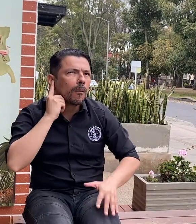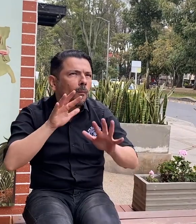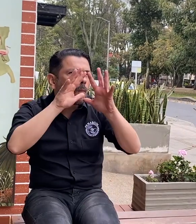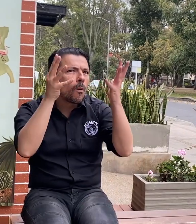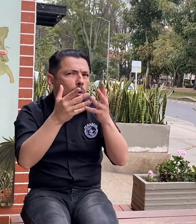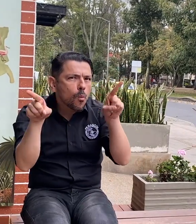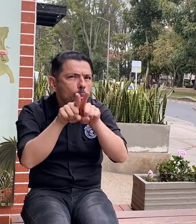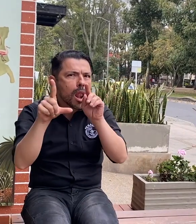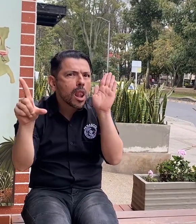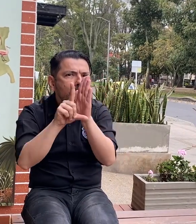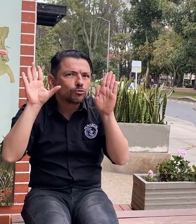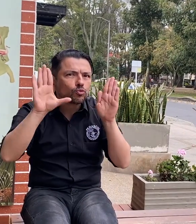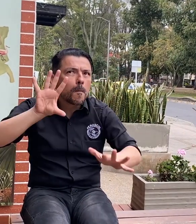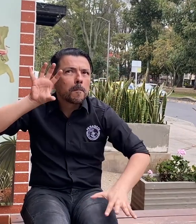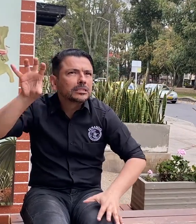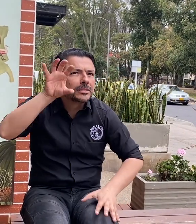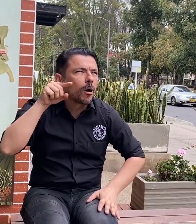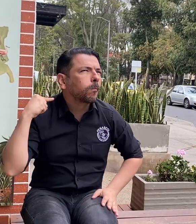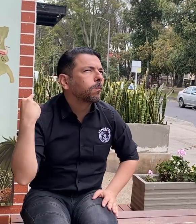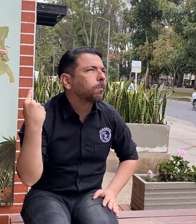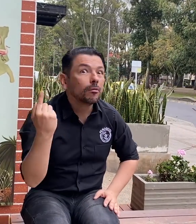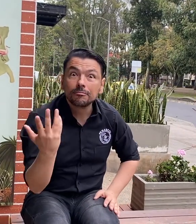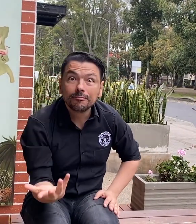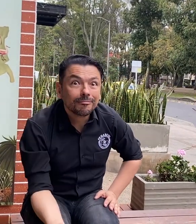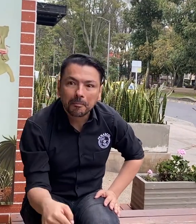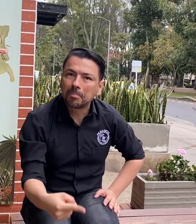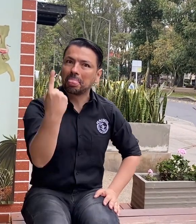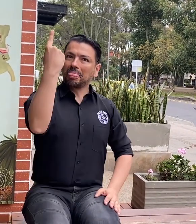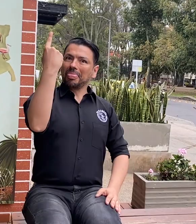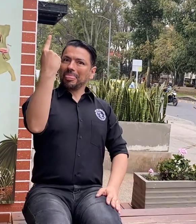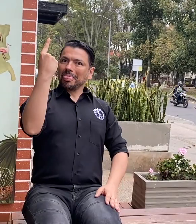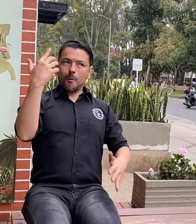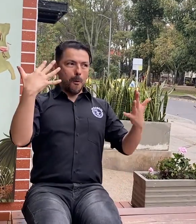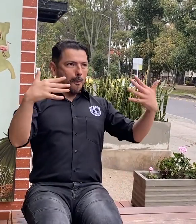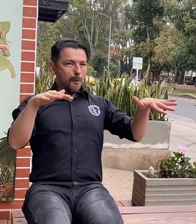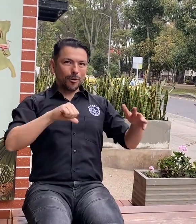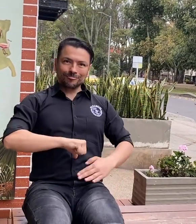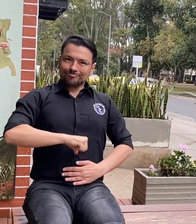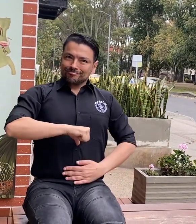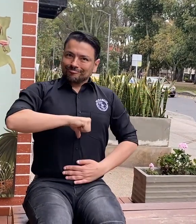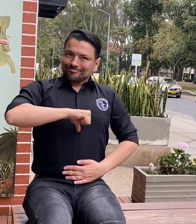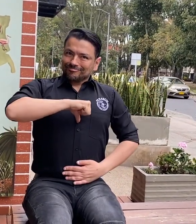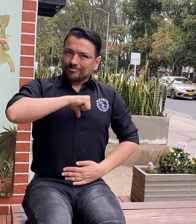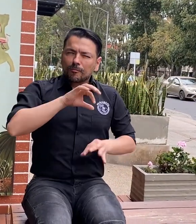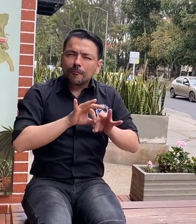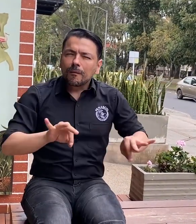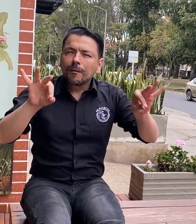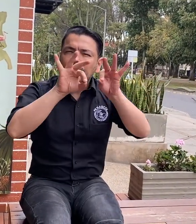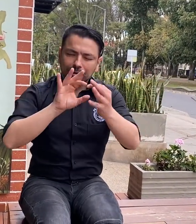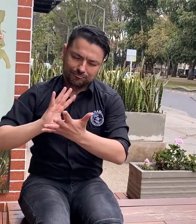Pero, ¿esto sucede en otros países? No. Nosotros somos el único país, motivo que